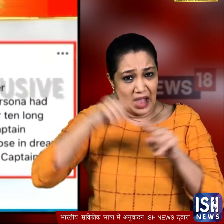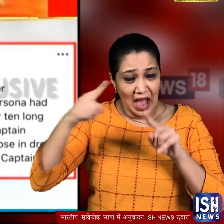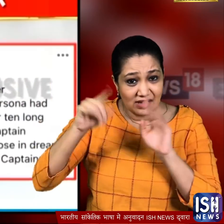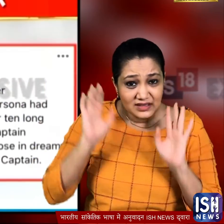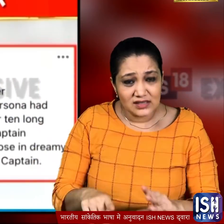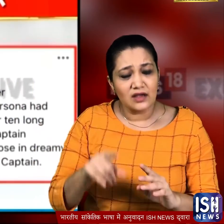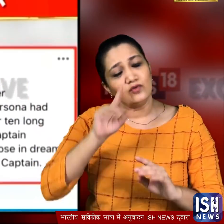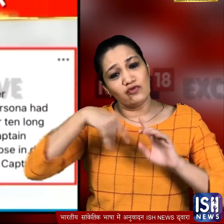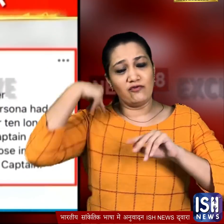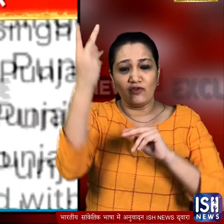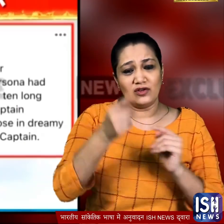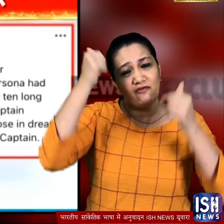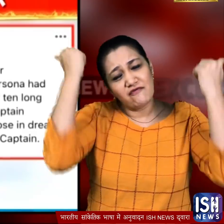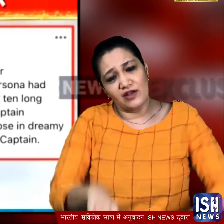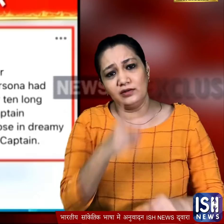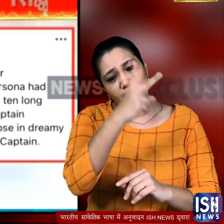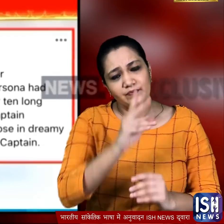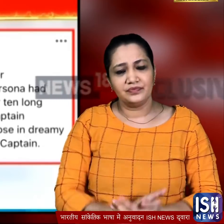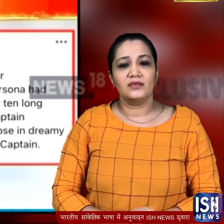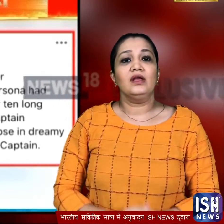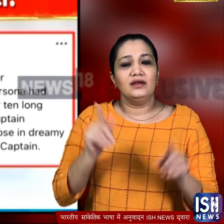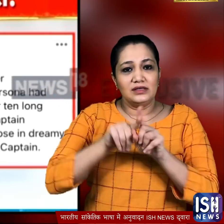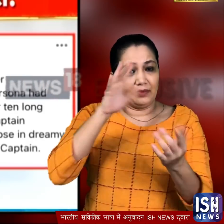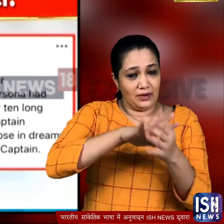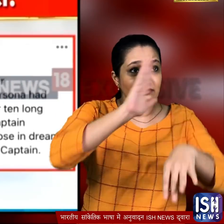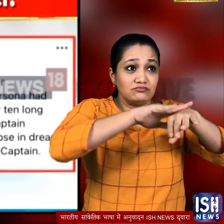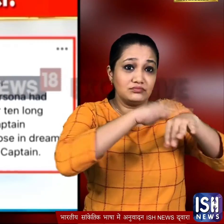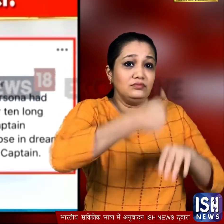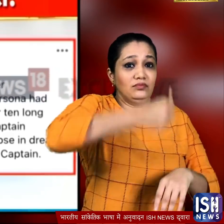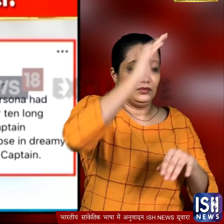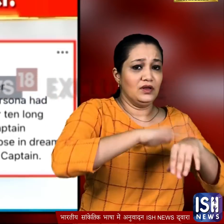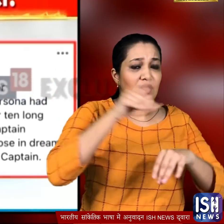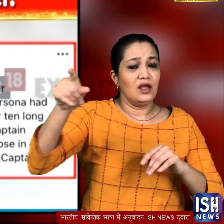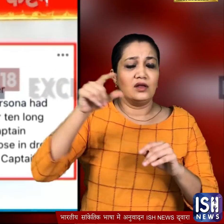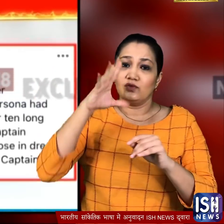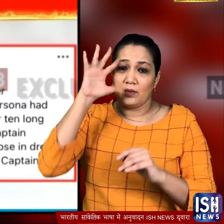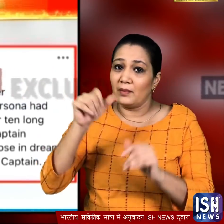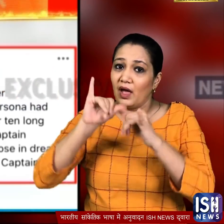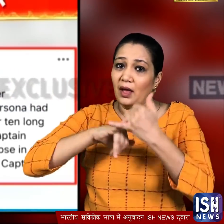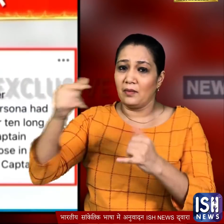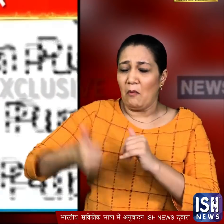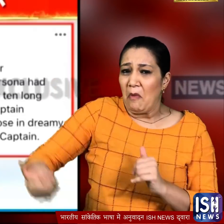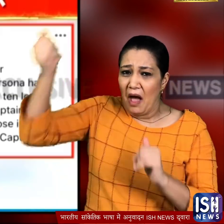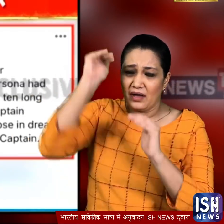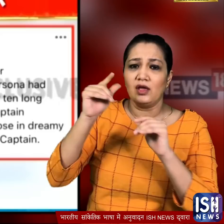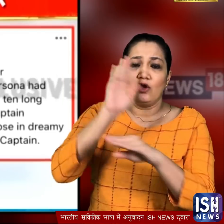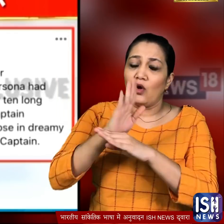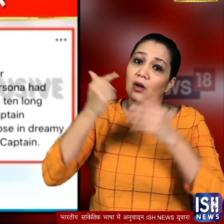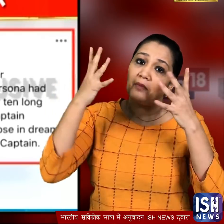हैं उन्हें मुझ की खानी पड़े ये नहीं ट्वीट में आला कमान को याद दिलाया गया कि कैप्टेन को कम आकने की वज़े से पंजाब में कॉंग्रेस सत्ता से दूर